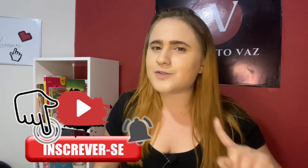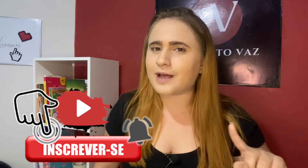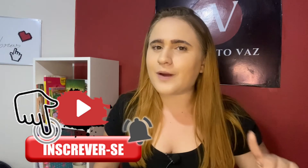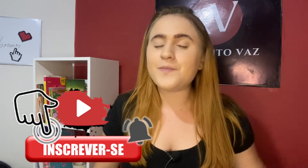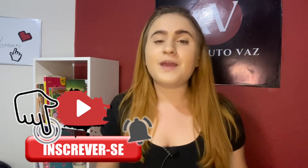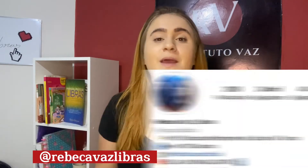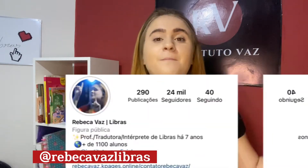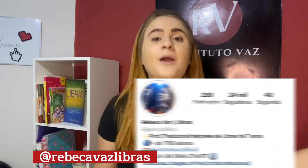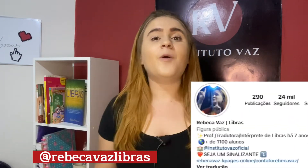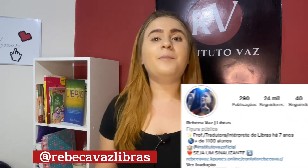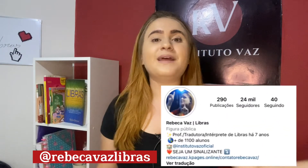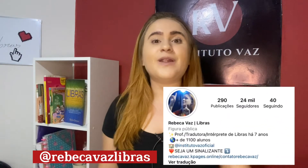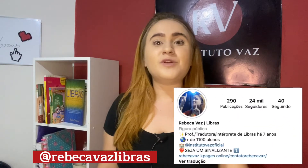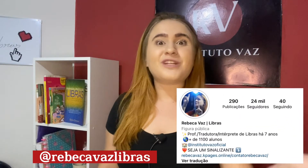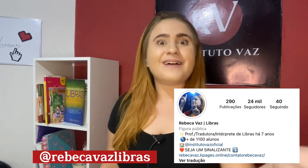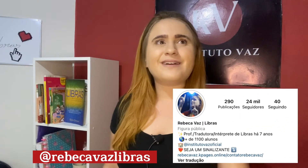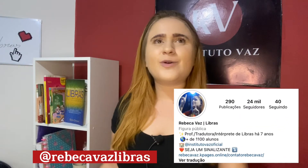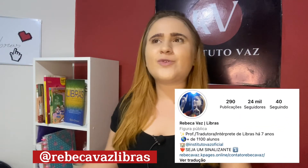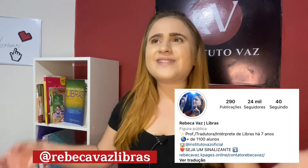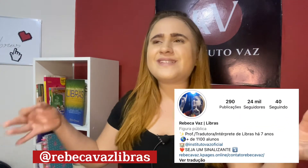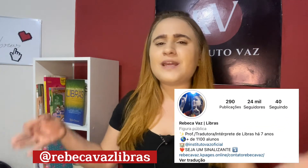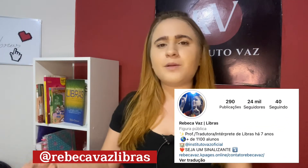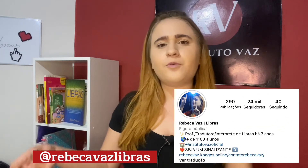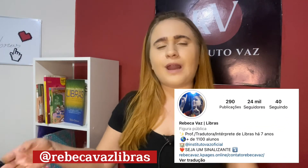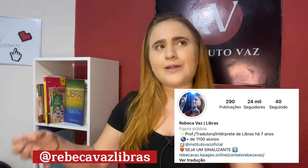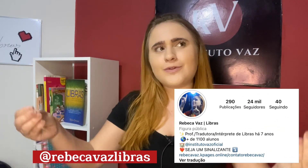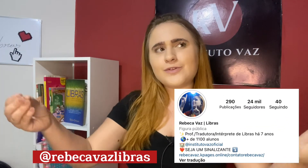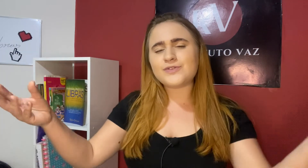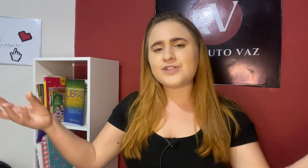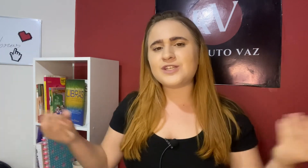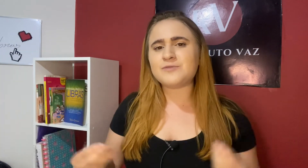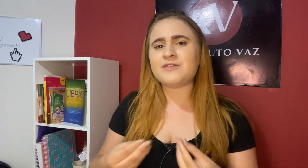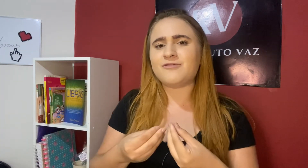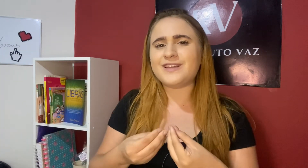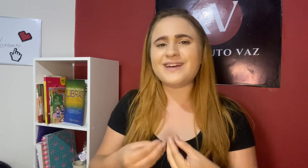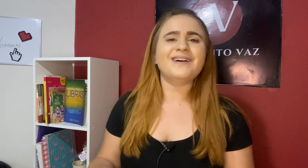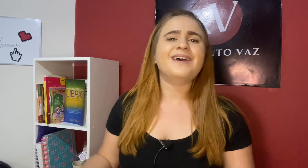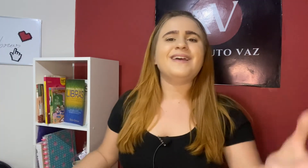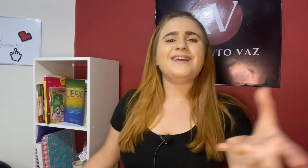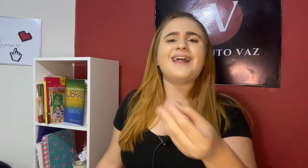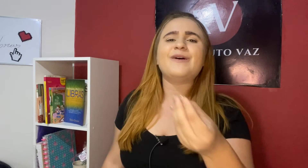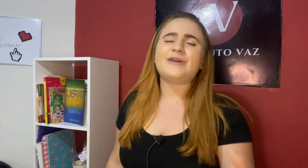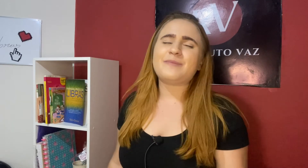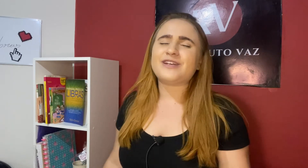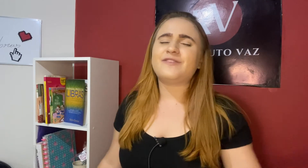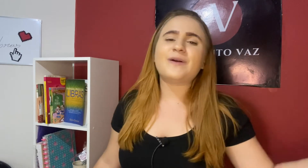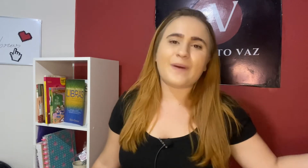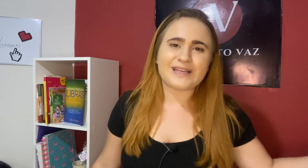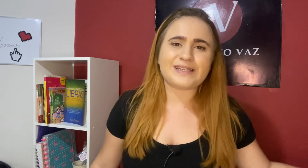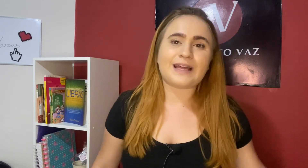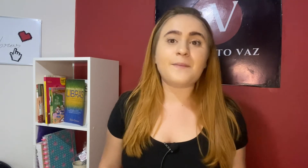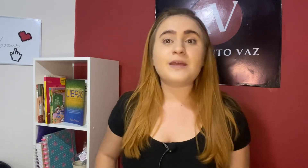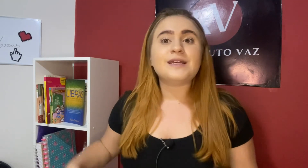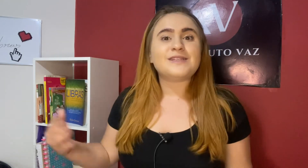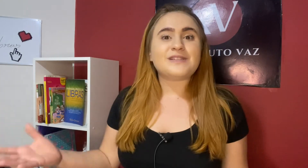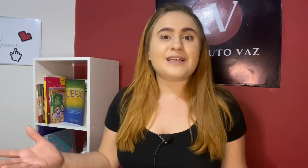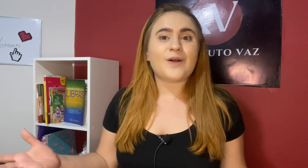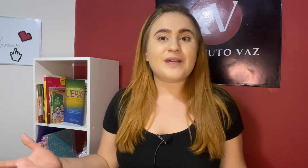canal. Me acompanhe lá no Instagram, que eu tô sempre por lá, todos os dias de minha vida. E lá eu tenho mais frequência, tá? Se você quer conhecer